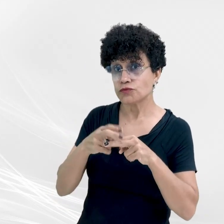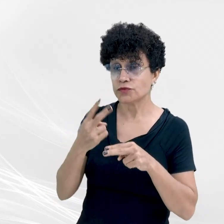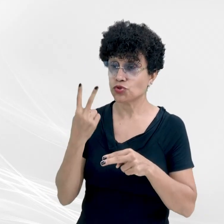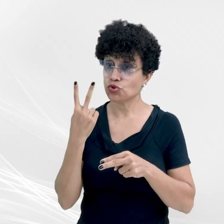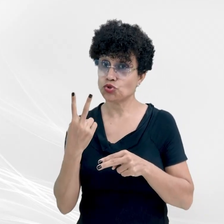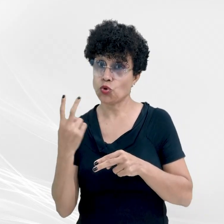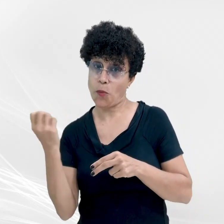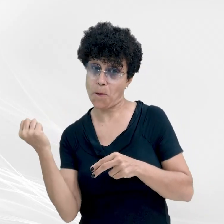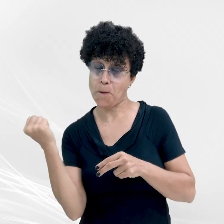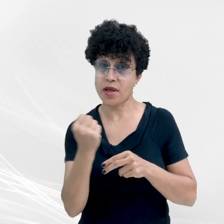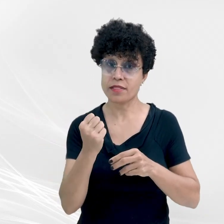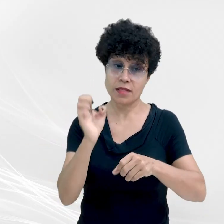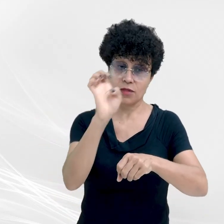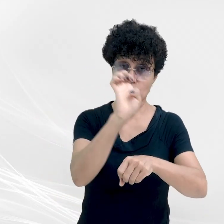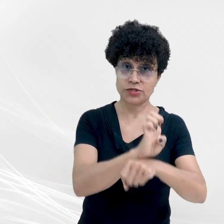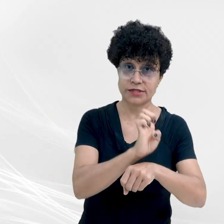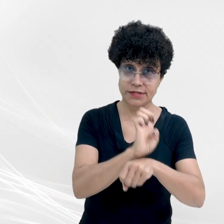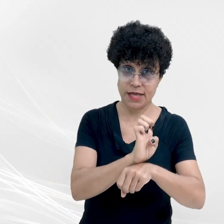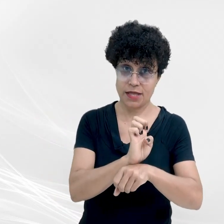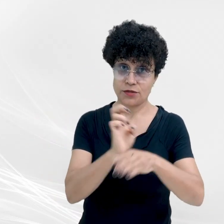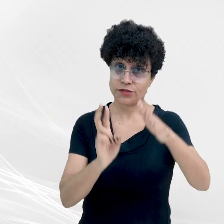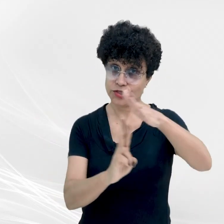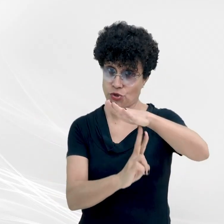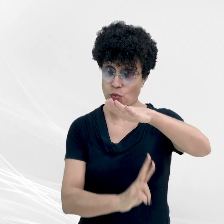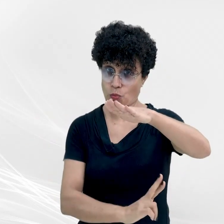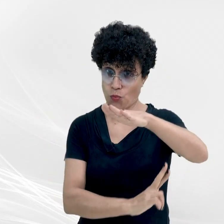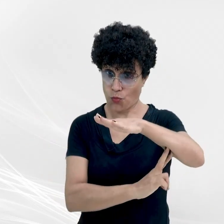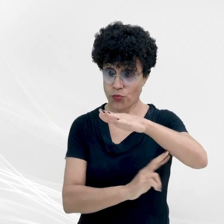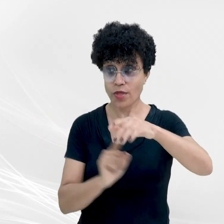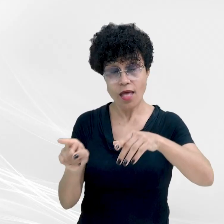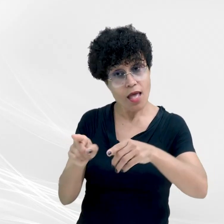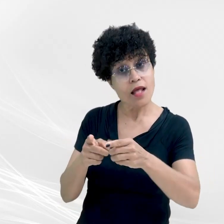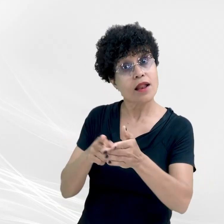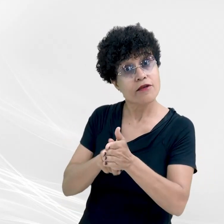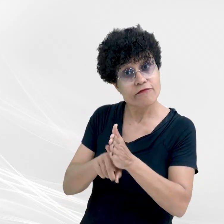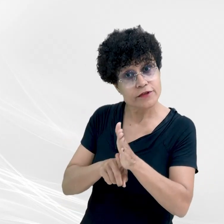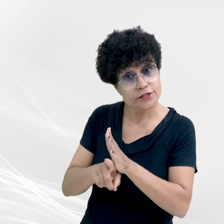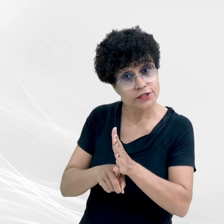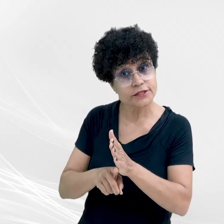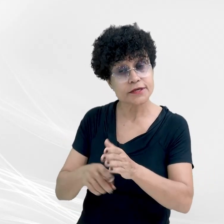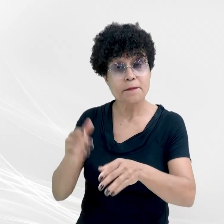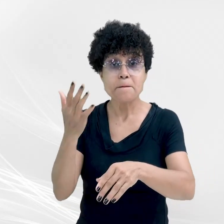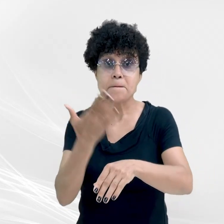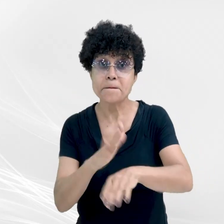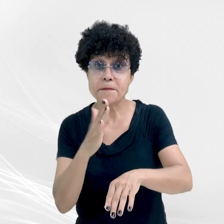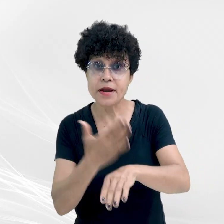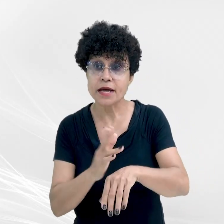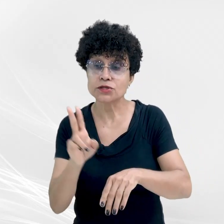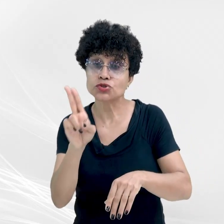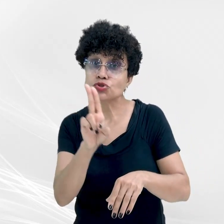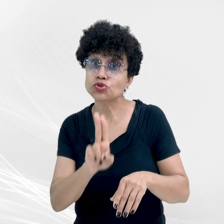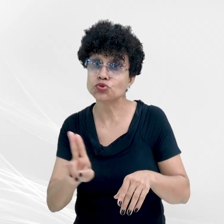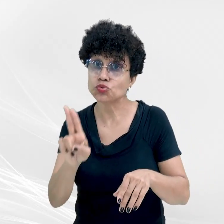Rondônia, Valdoir Bento Tavares é investigado pela prática dos crimes de uso de documento falso,